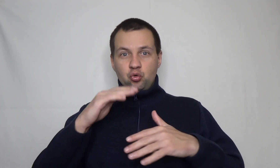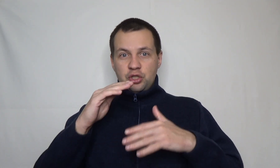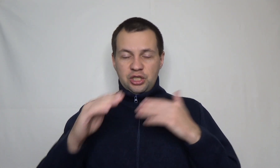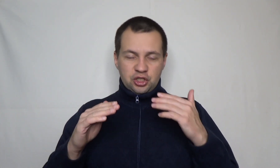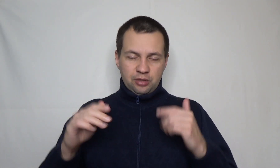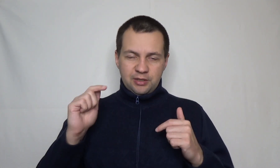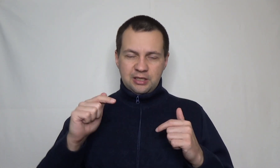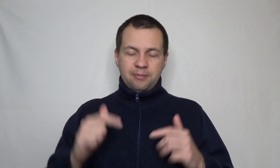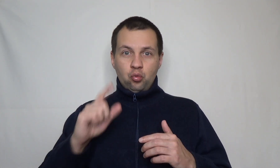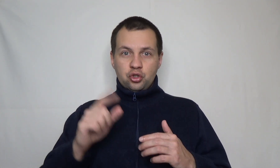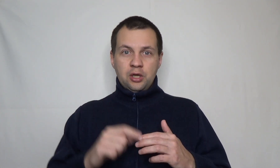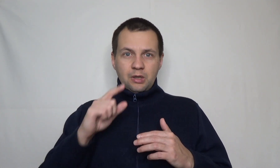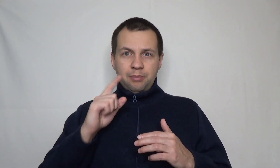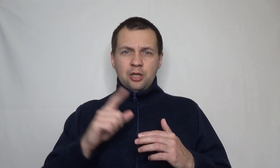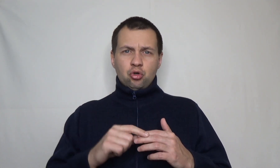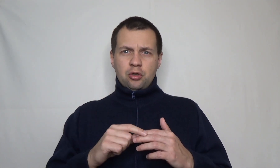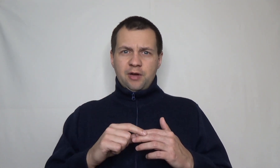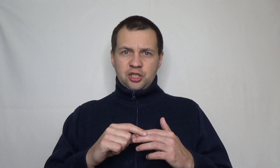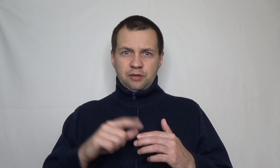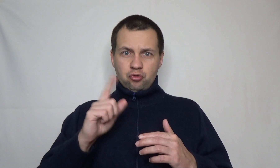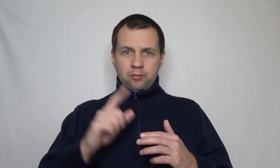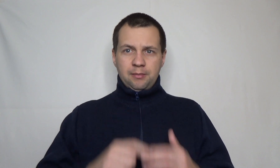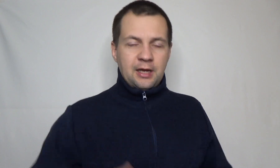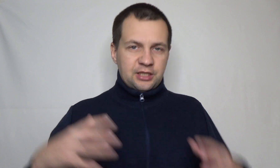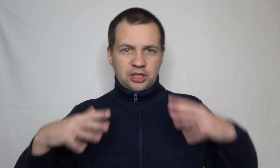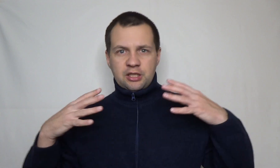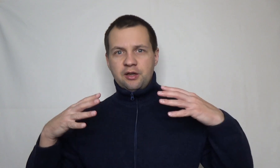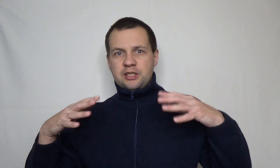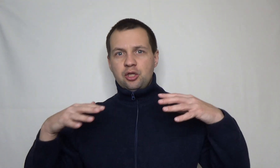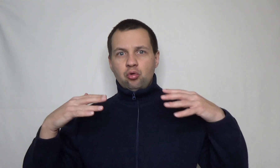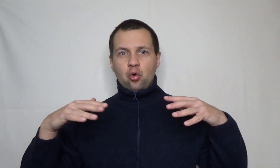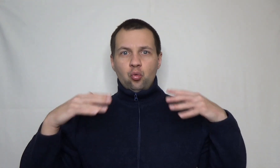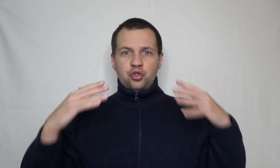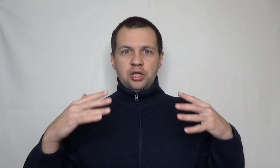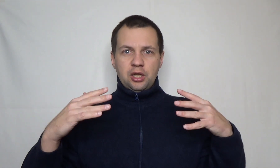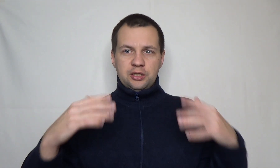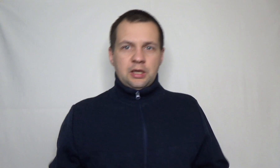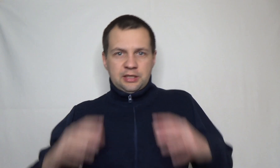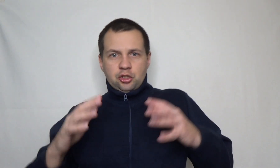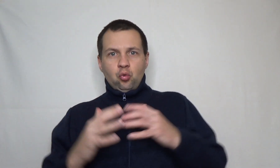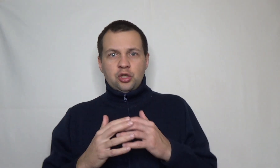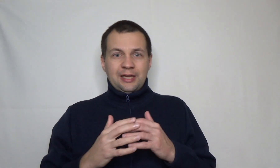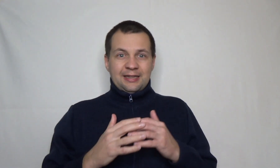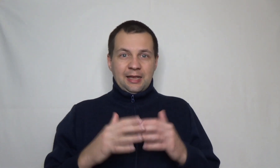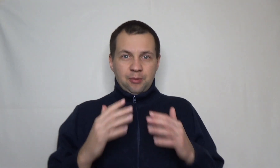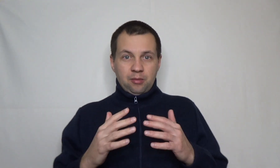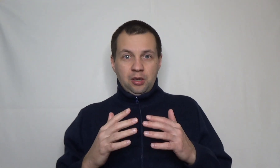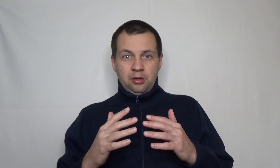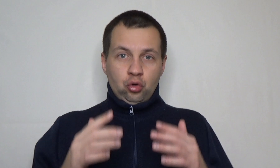уже тешние мысли уже были тоже важны в тот момент. А сейчас, как говорится, они только усилились. Значит, уже тогда я понимал то,